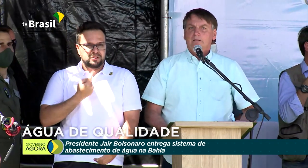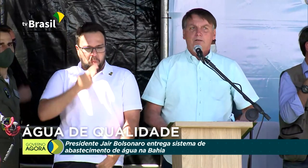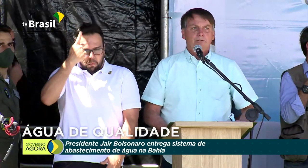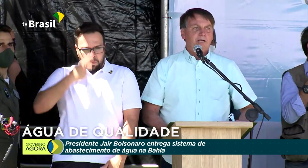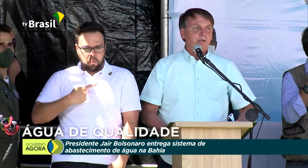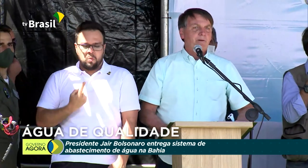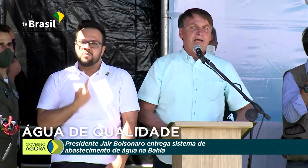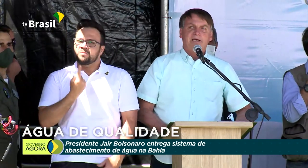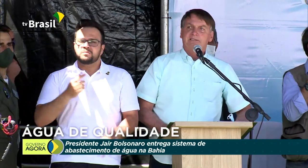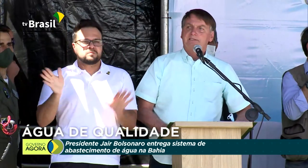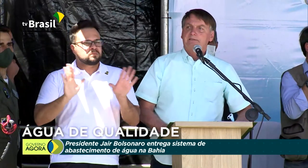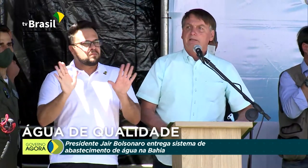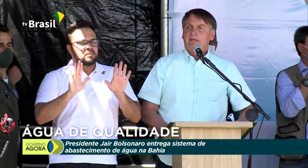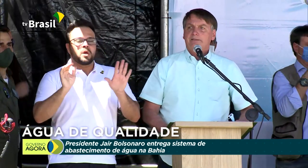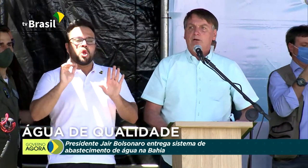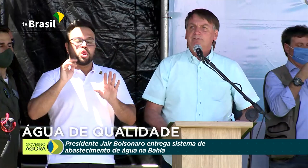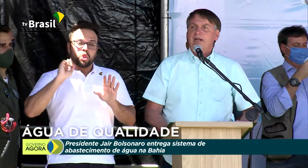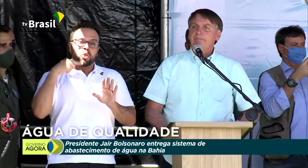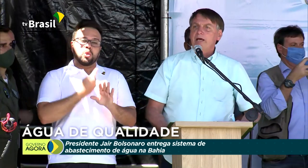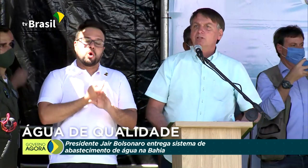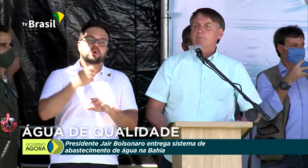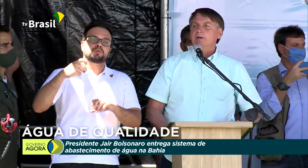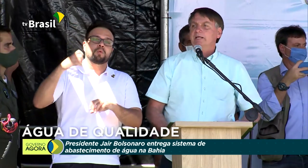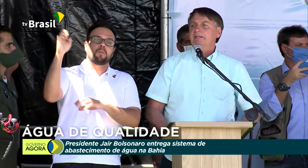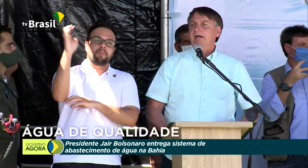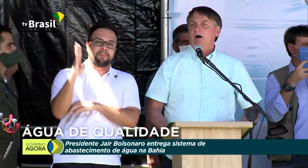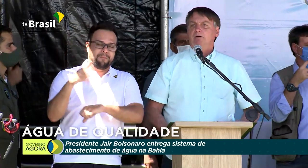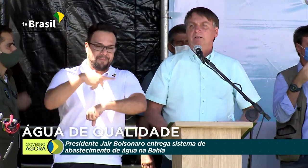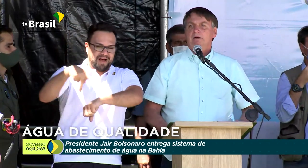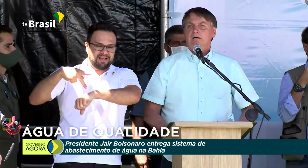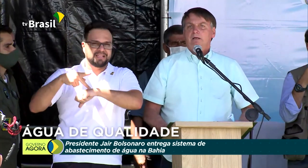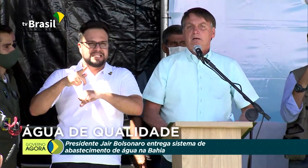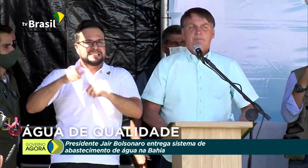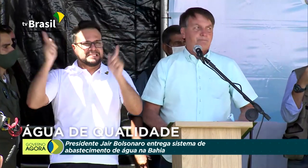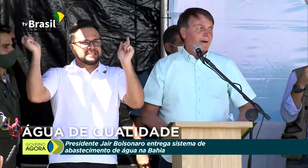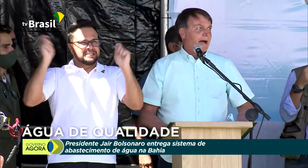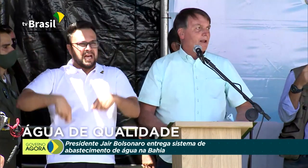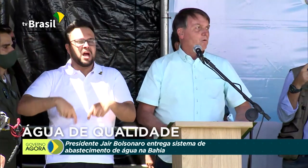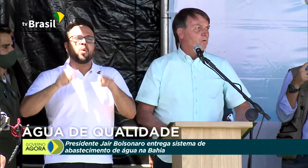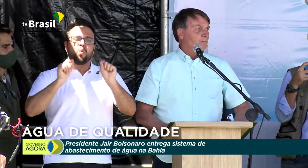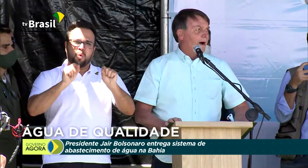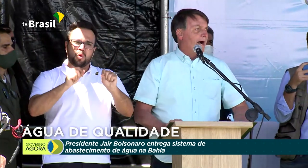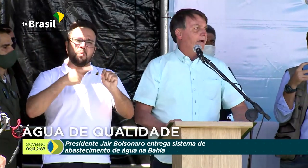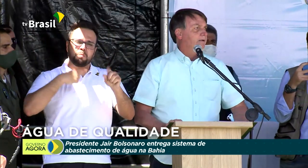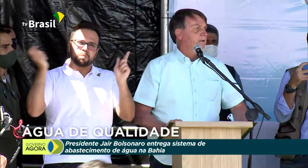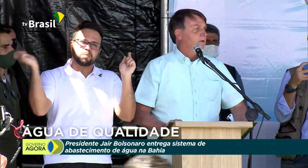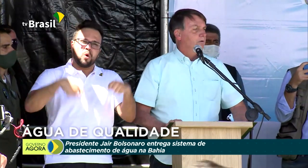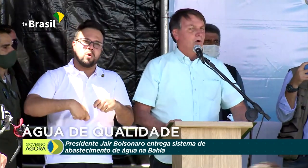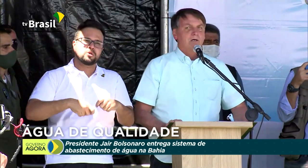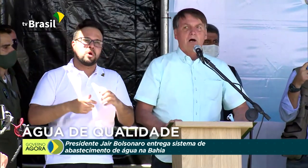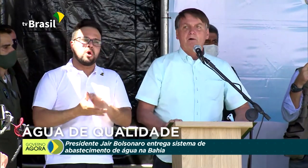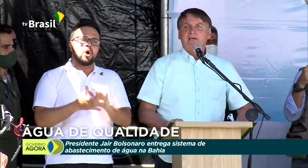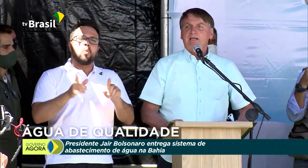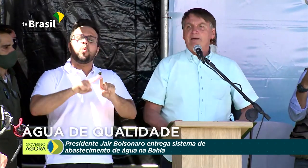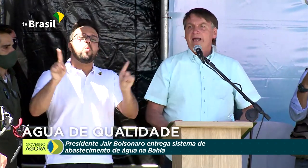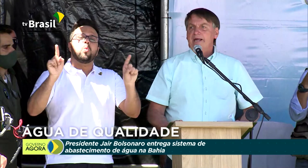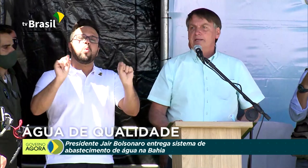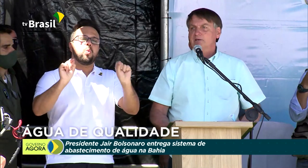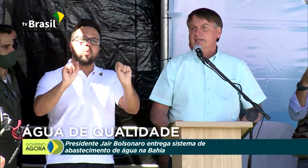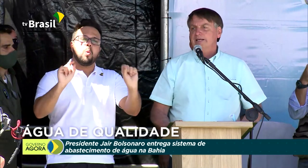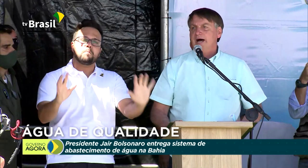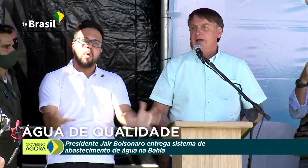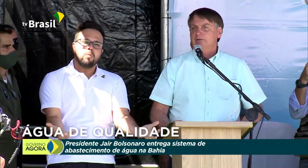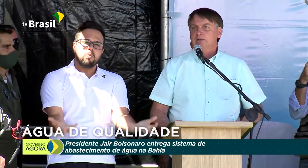E o nosso país tem um tremendo potencial para ocupar o local que ele